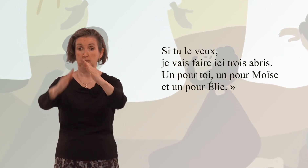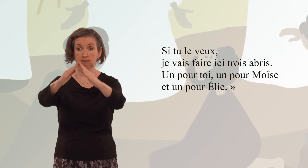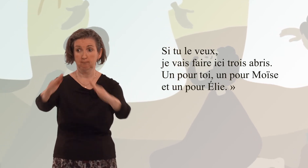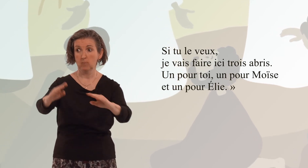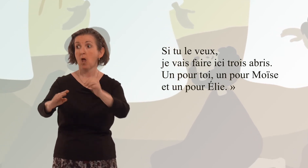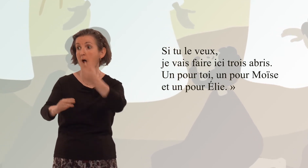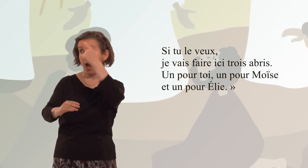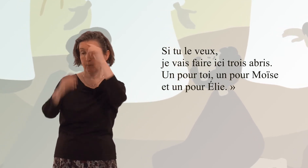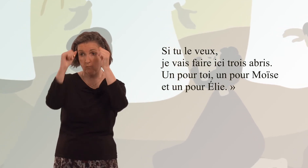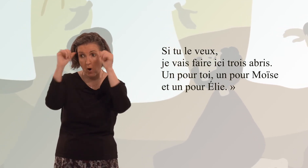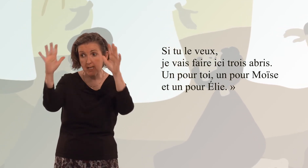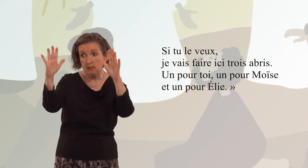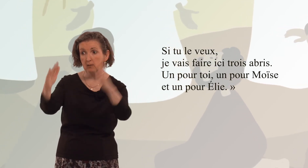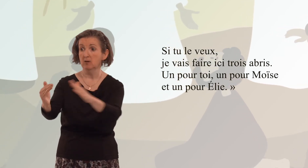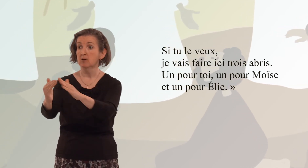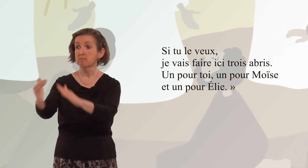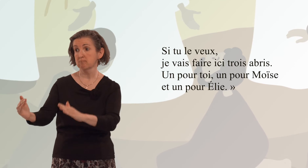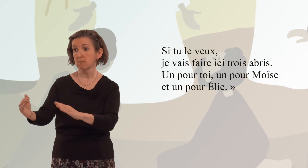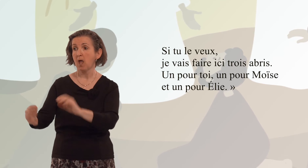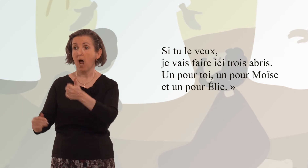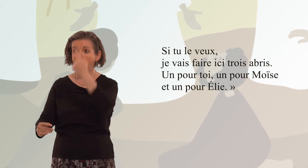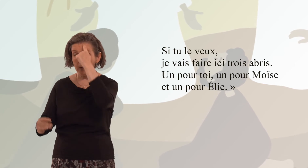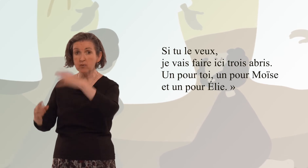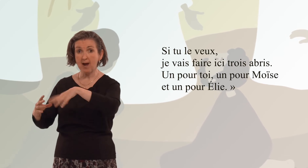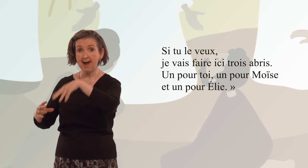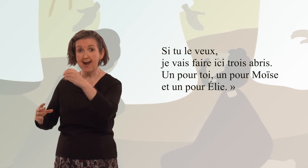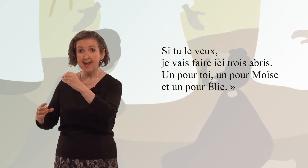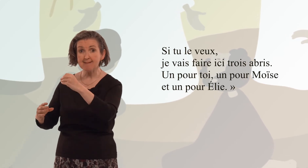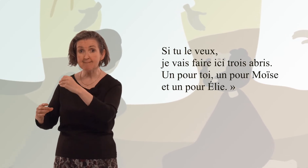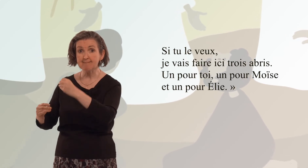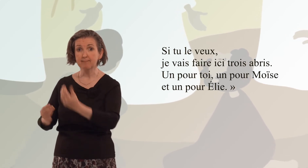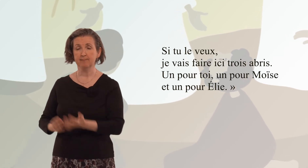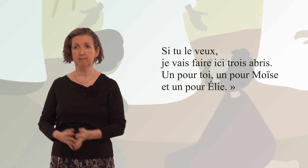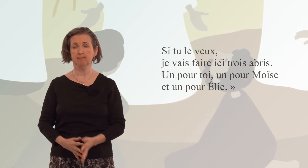un pour toi, un pour Moïse et un pour Élie.